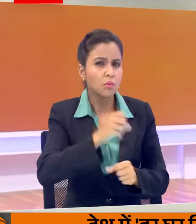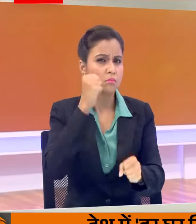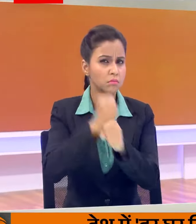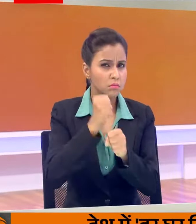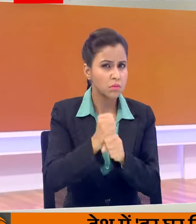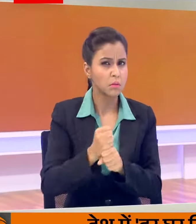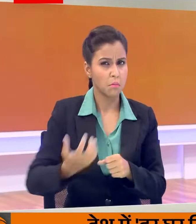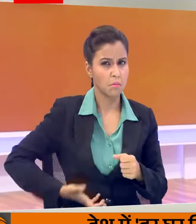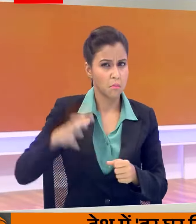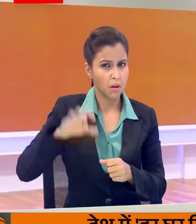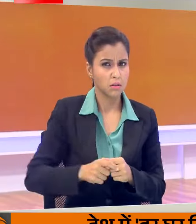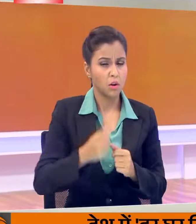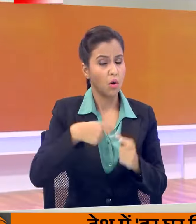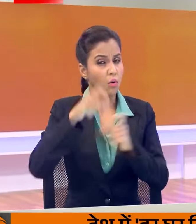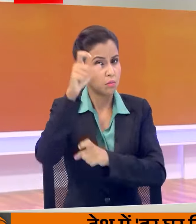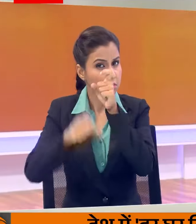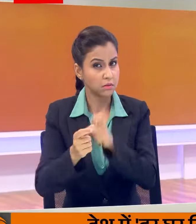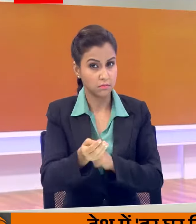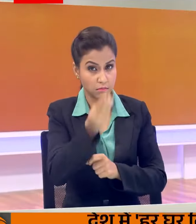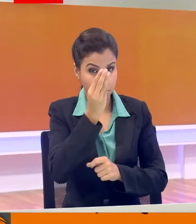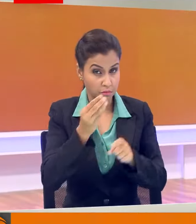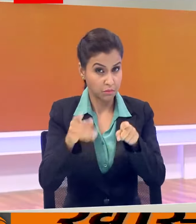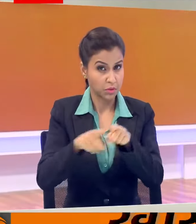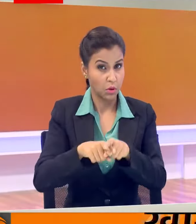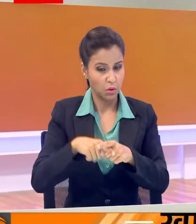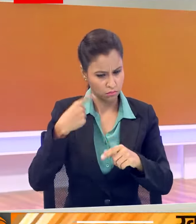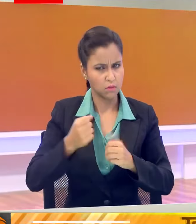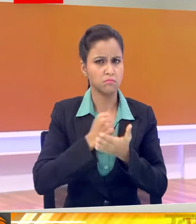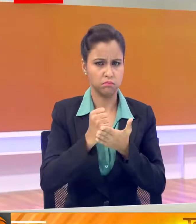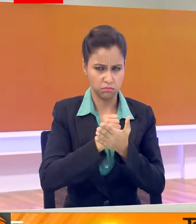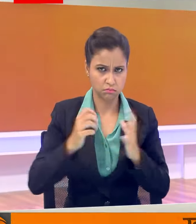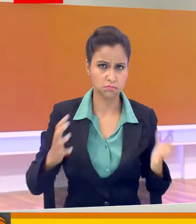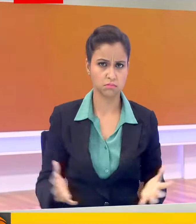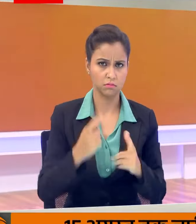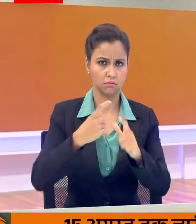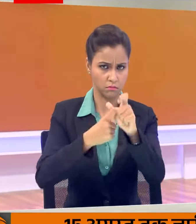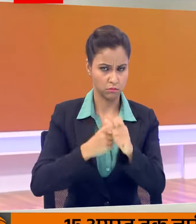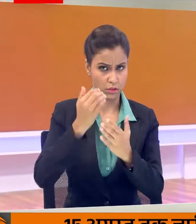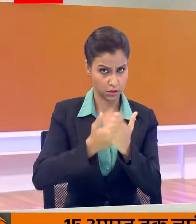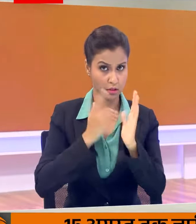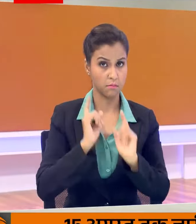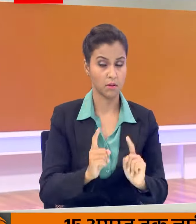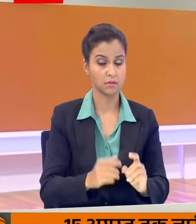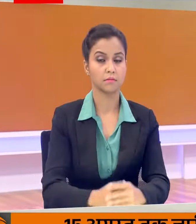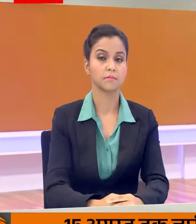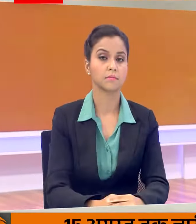बांगलादेश में अल्प संखिकों की सुरक्षा सुनिश्चित करने के लिए हर संभव प्रयास करने का आगरह किया गया है